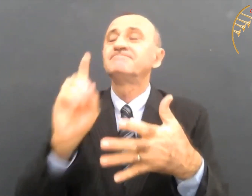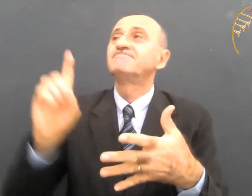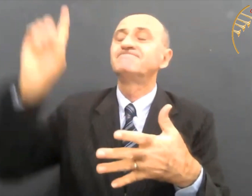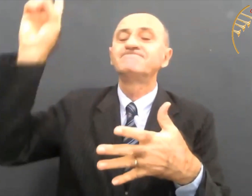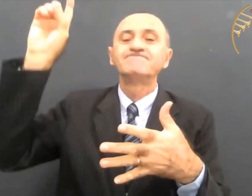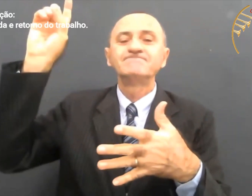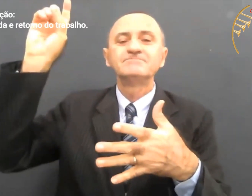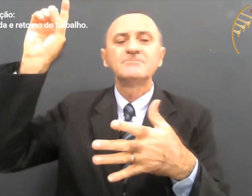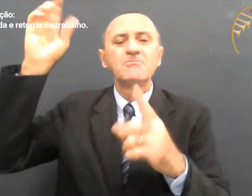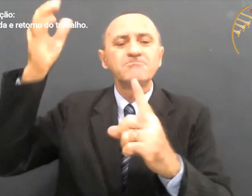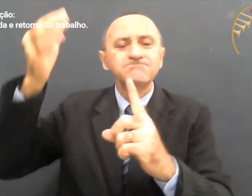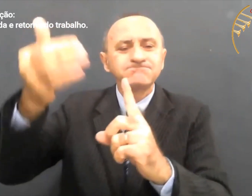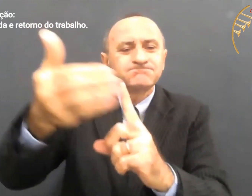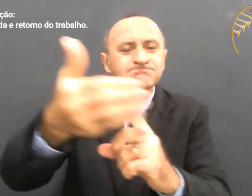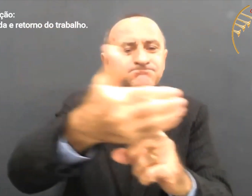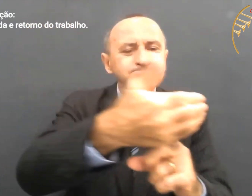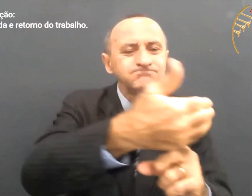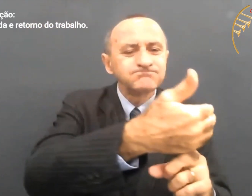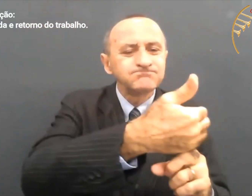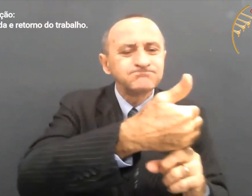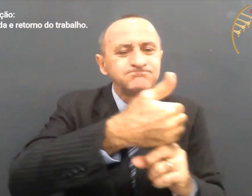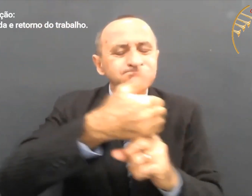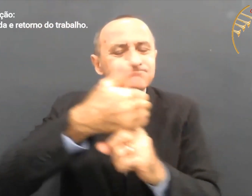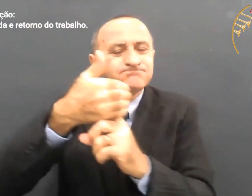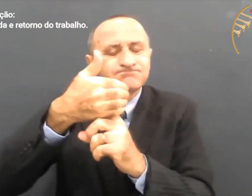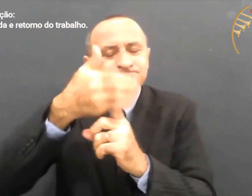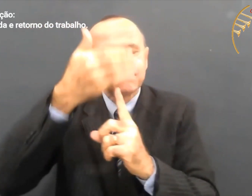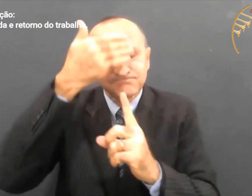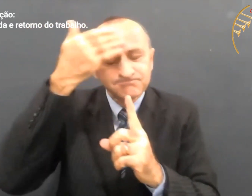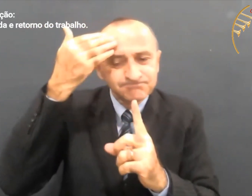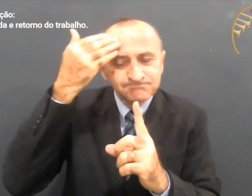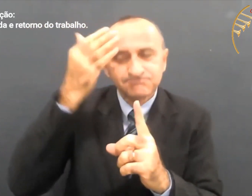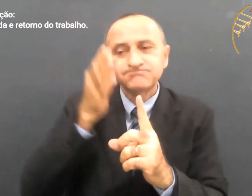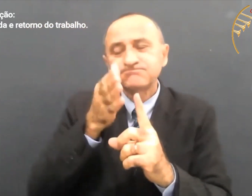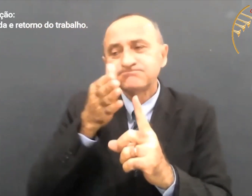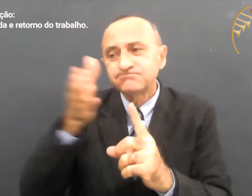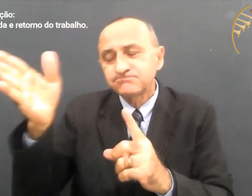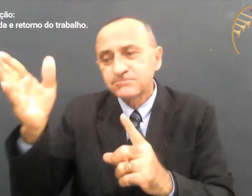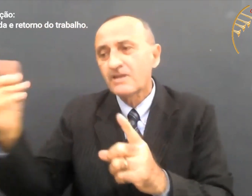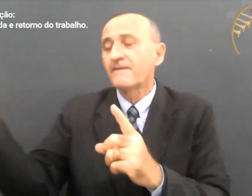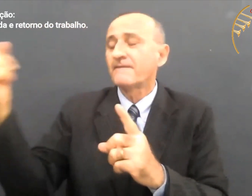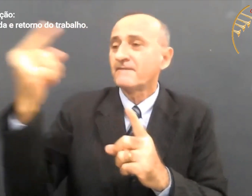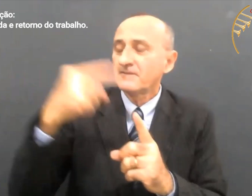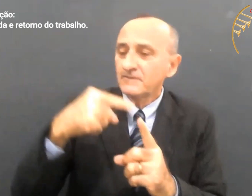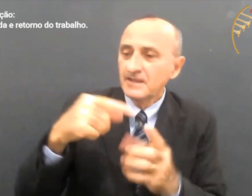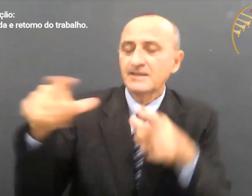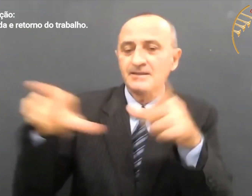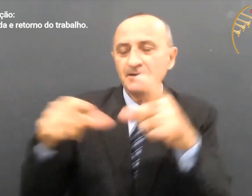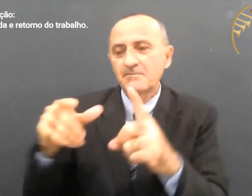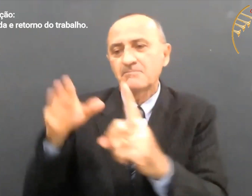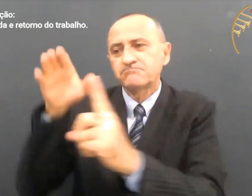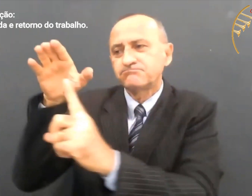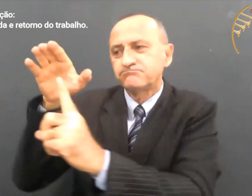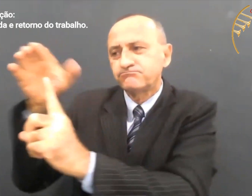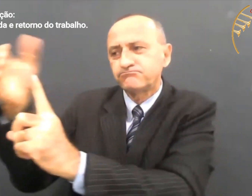oração. Um dos motivos é esse. Olha, a proteção do Senhor aos irmãos na ida e